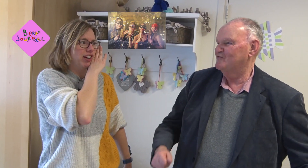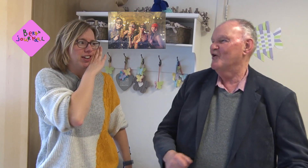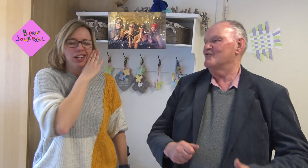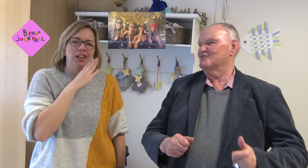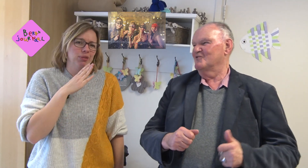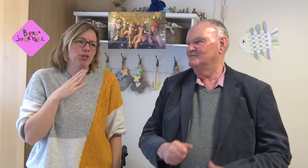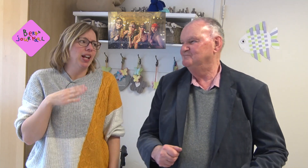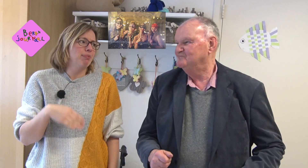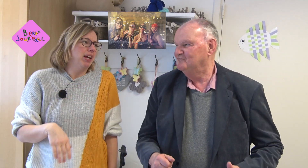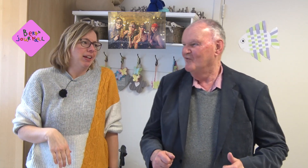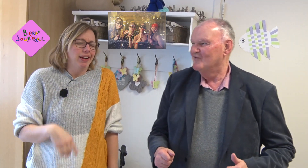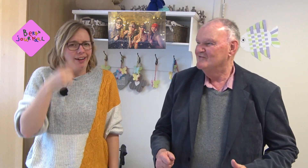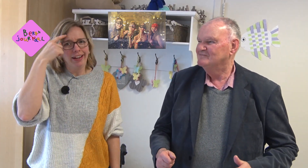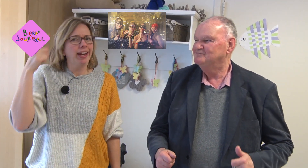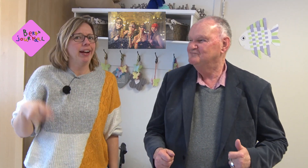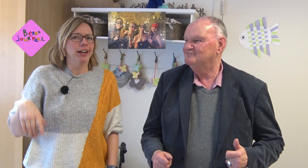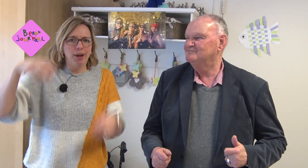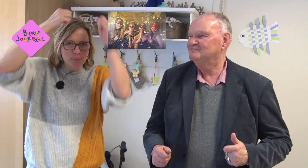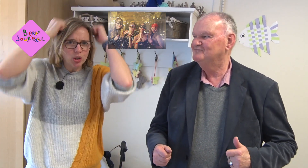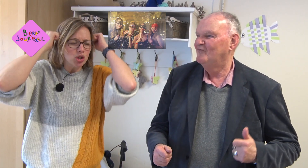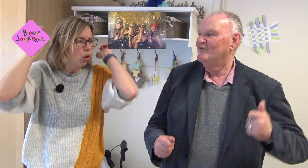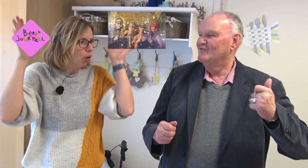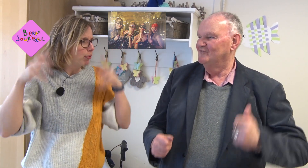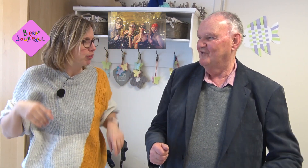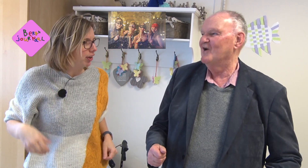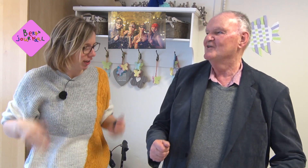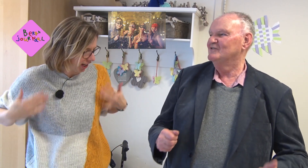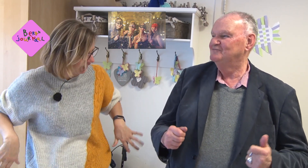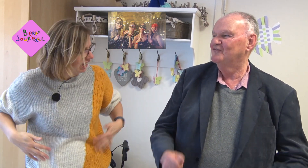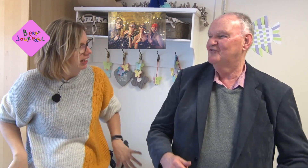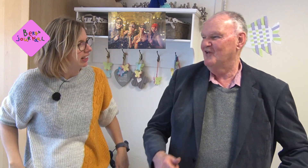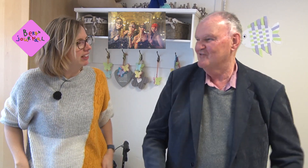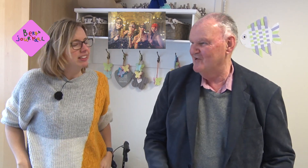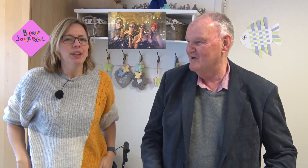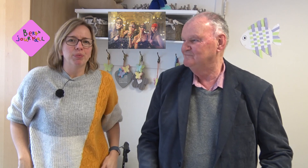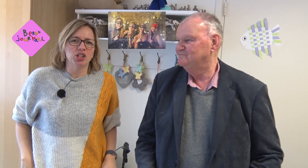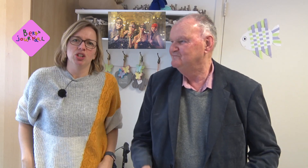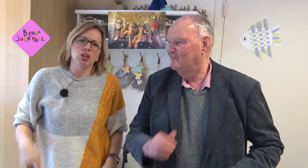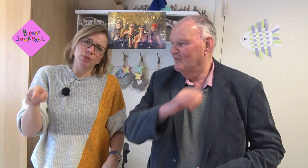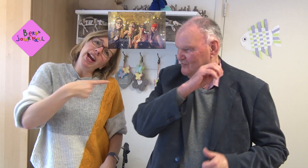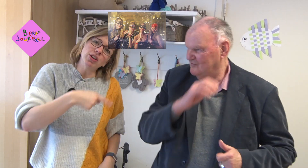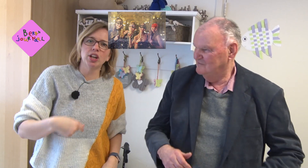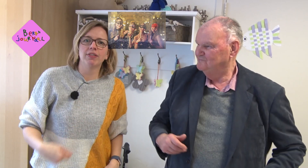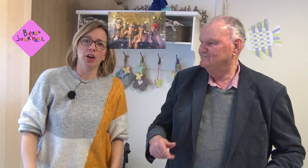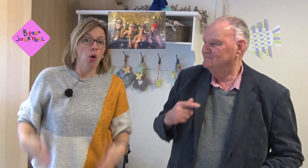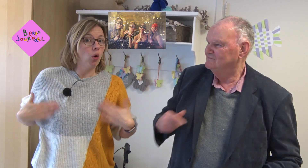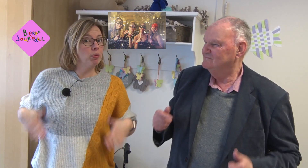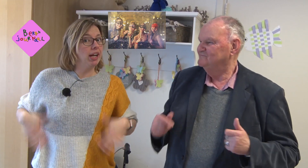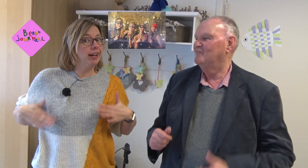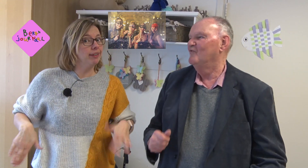moet wel een beetje een gekke mutsje op of gekke kleren precies dus wij gaan ons even omkleden